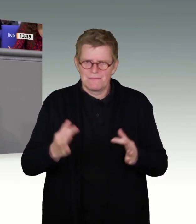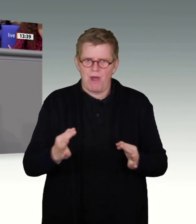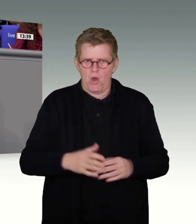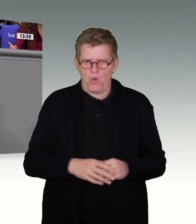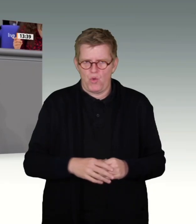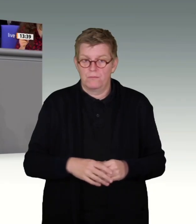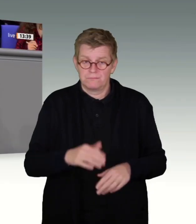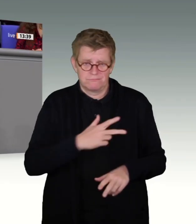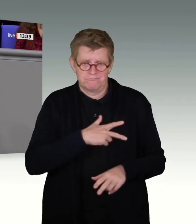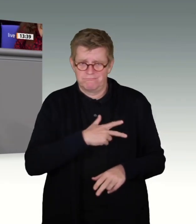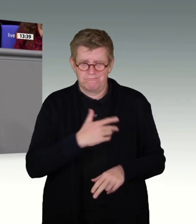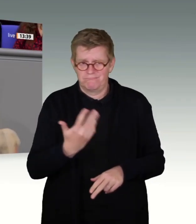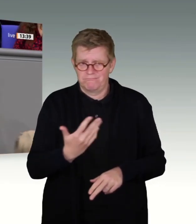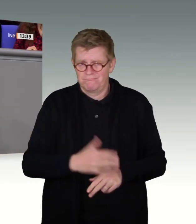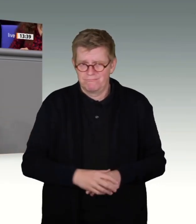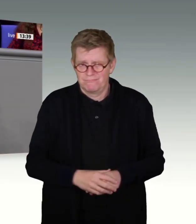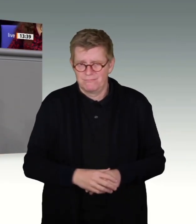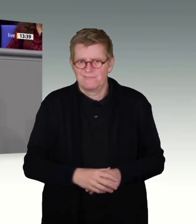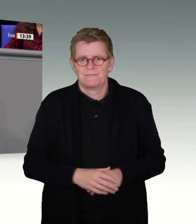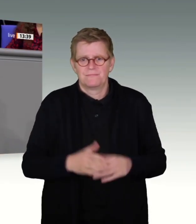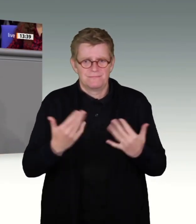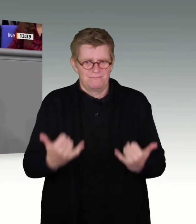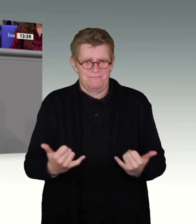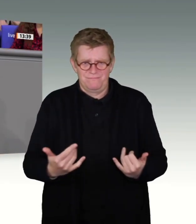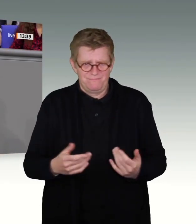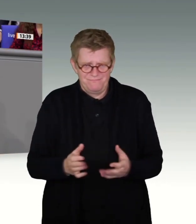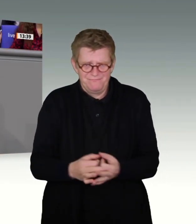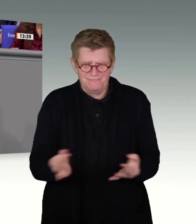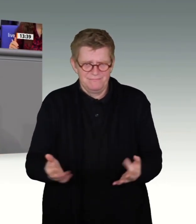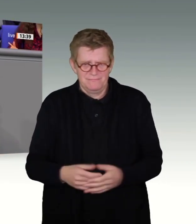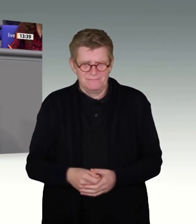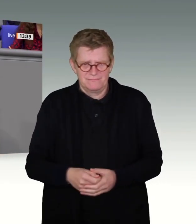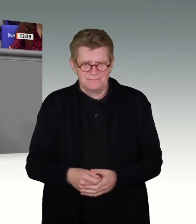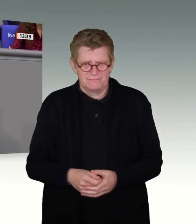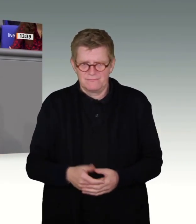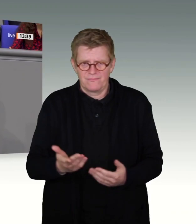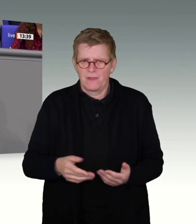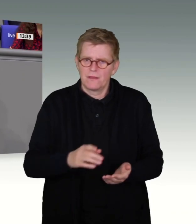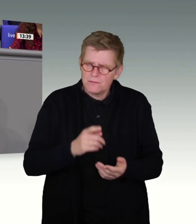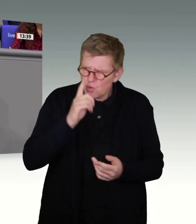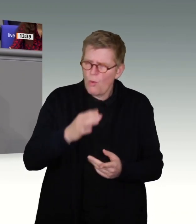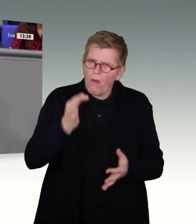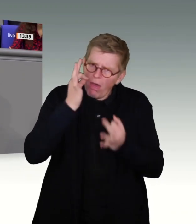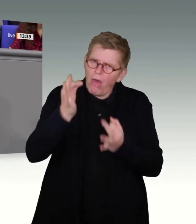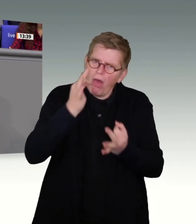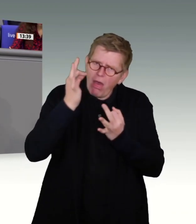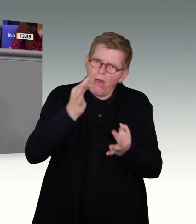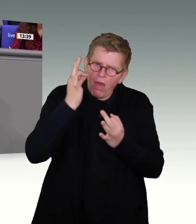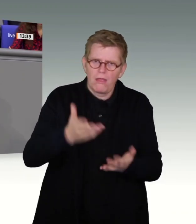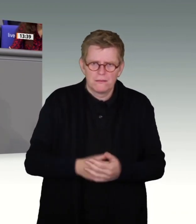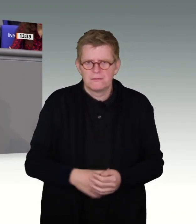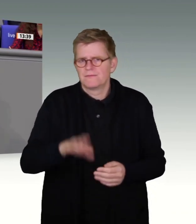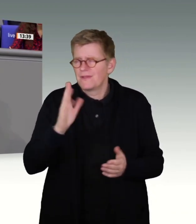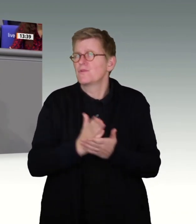Die Wahrheit ist doch nach wie vor, wir haben Stand heute nichts, aber auch gar nichts, und immer wieder Krokodilstränen über etwas zu